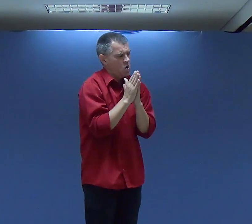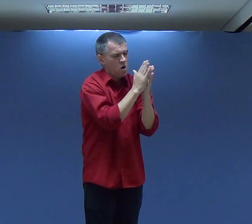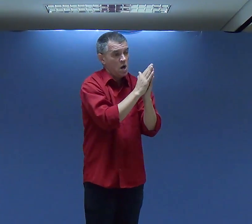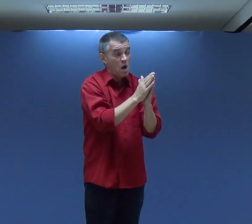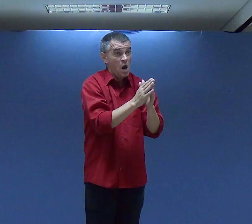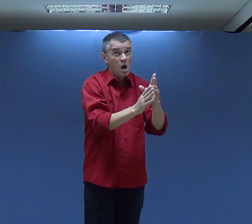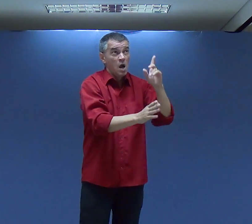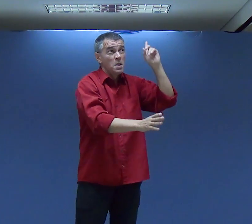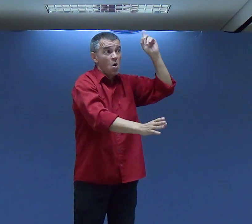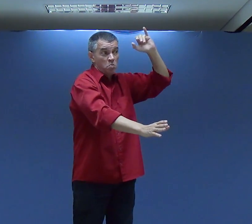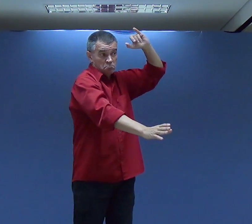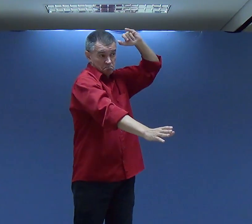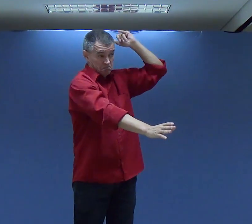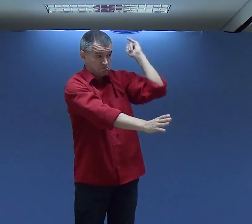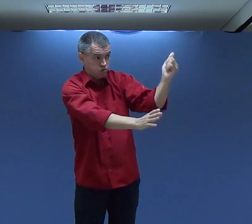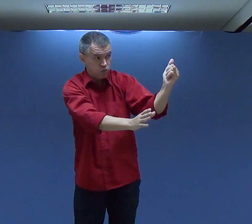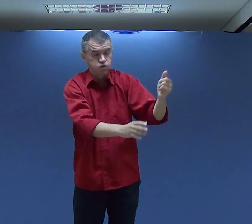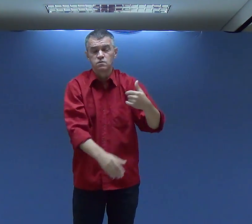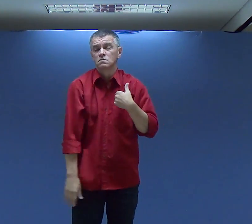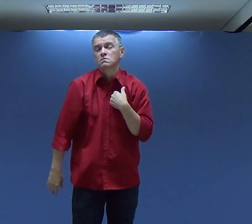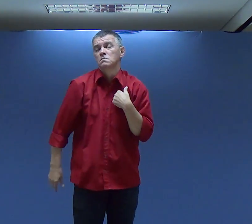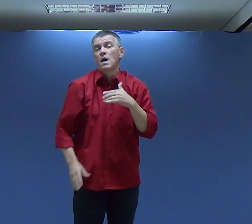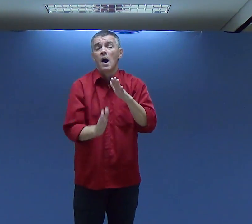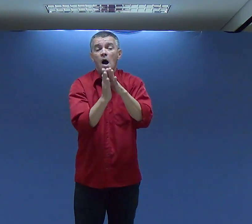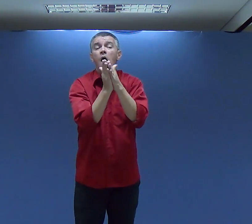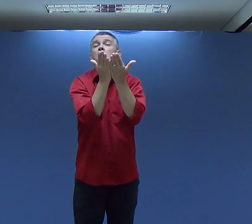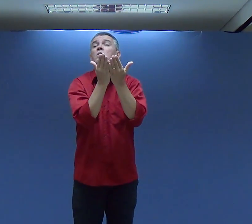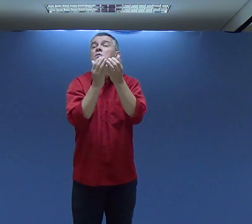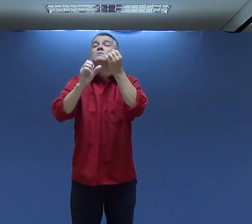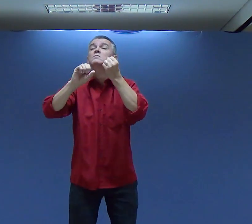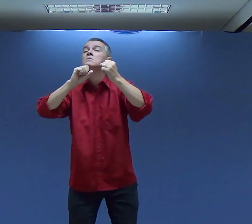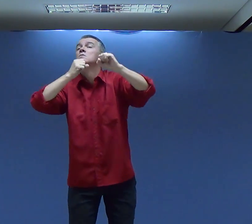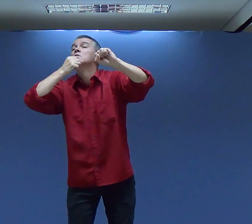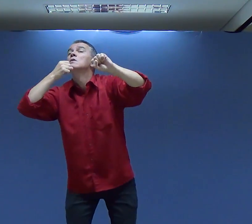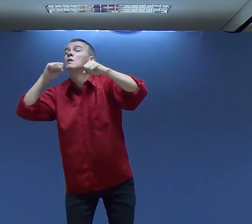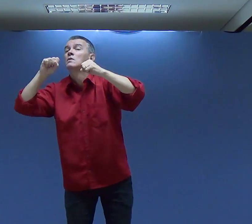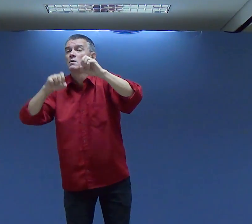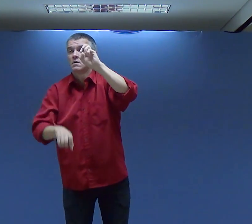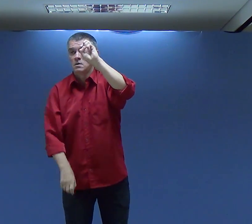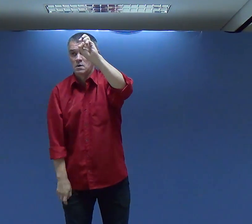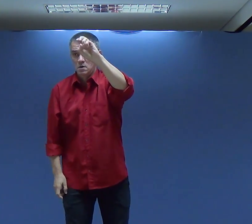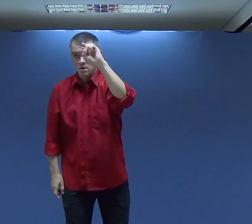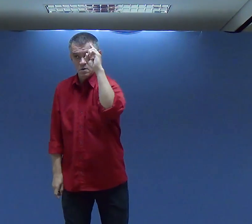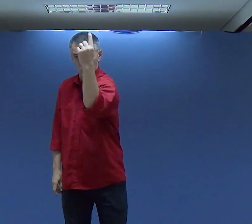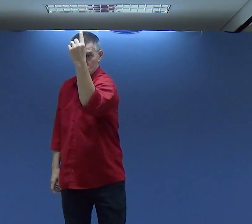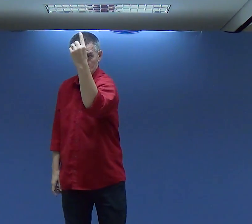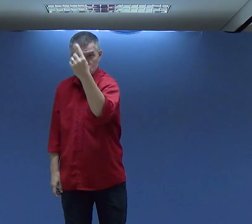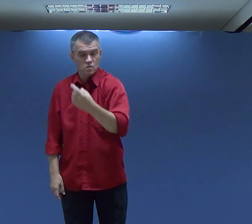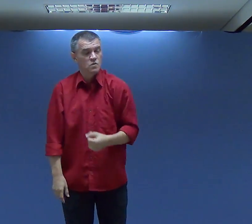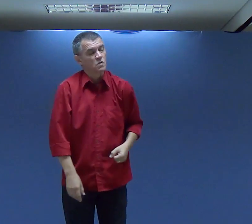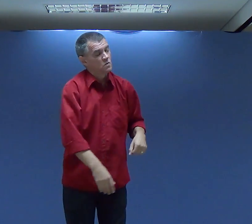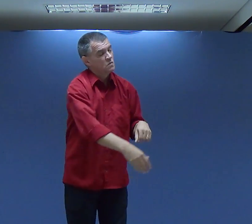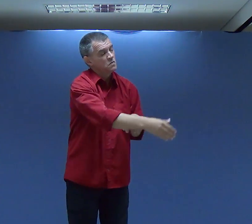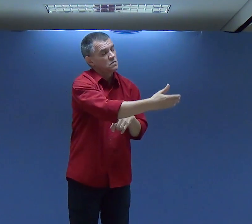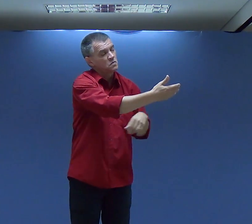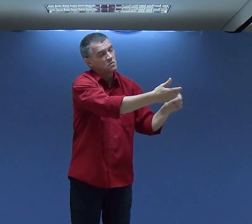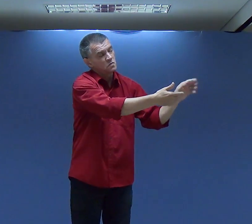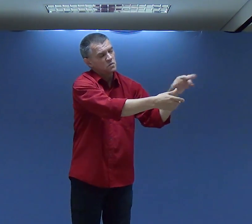orar Pelo Salomão E por sua família E Deus falou Com ela Falou em Salmos No Salmo 51